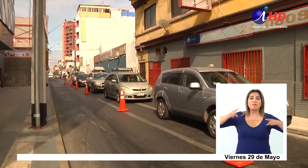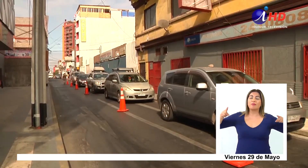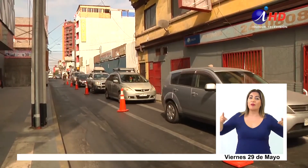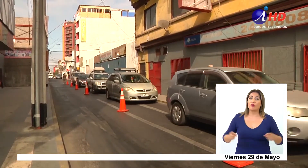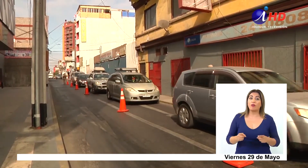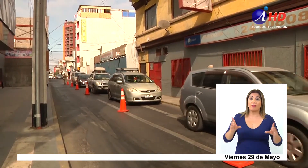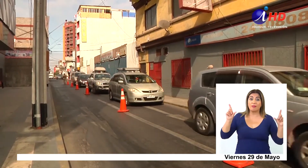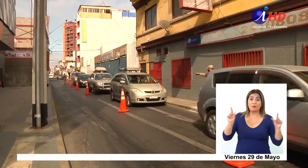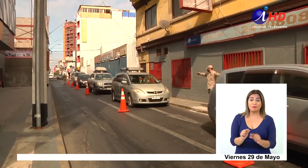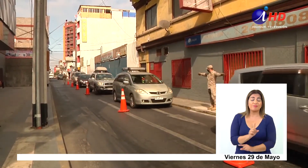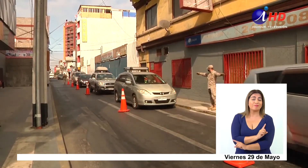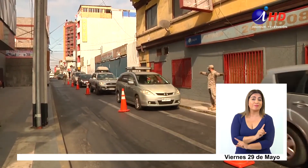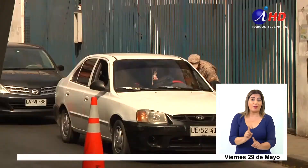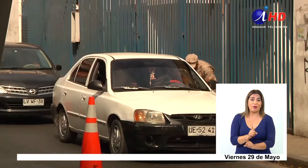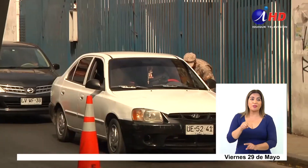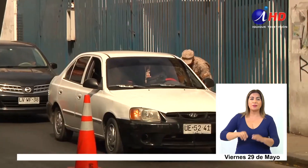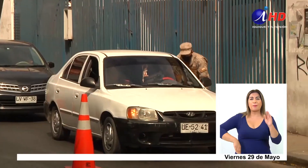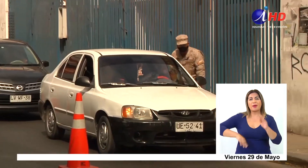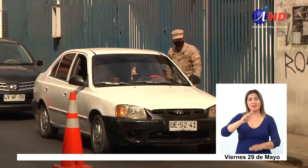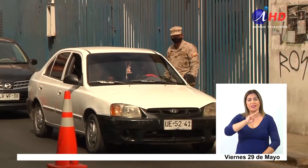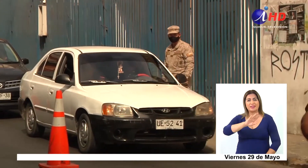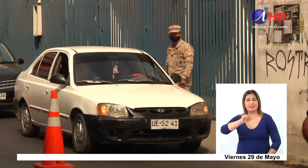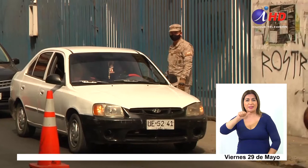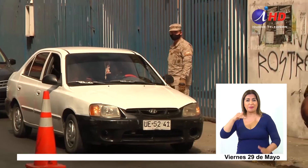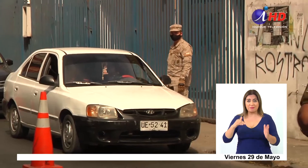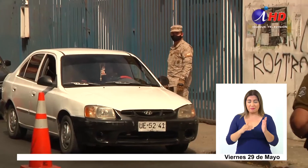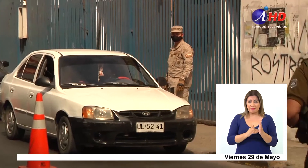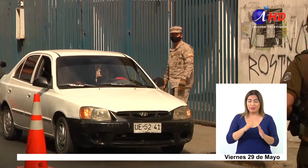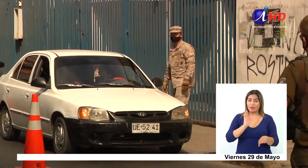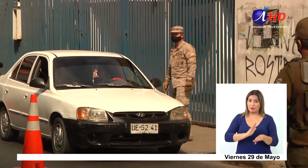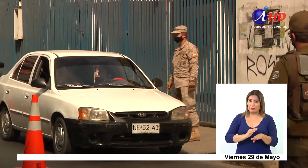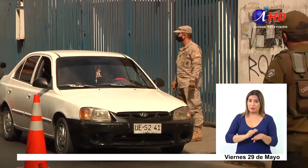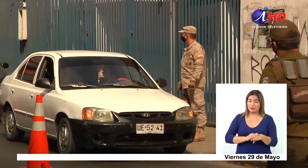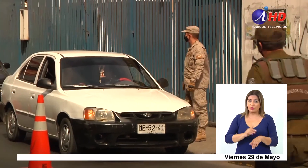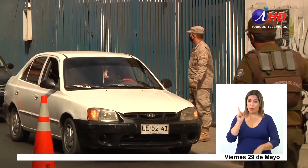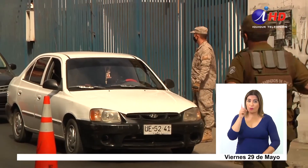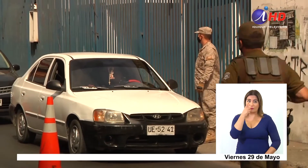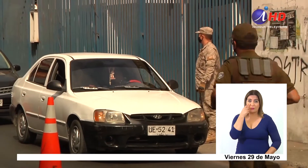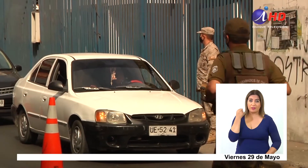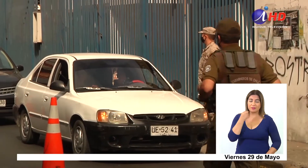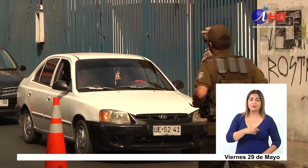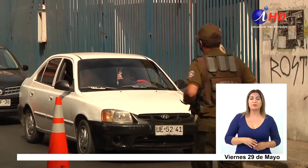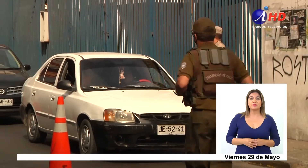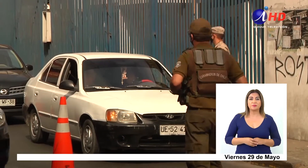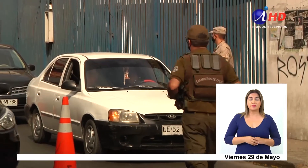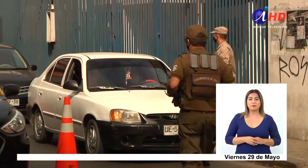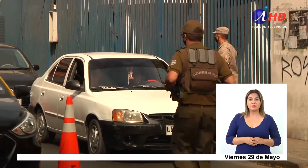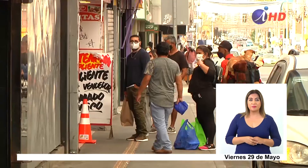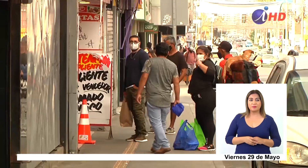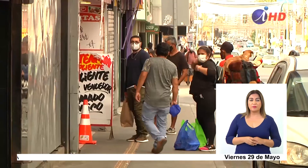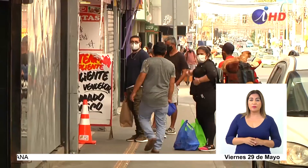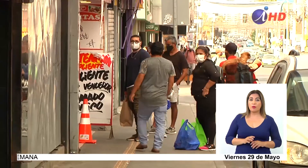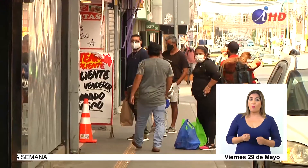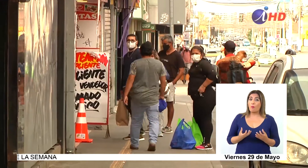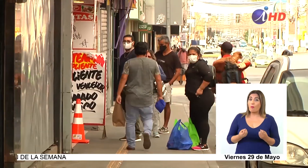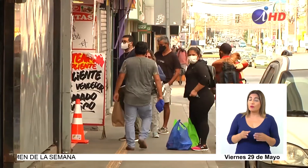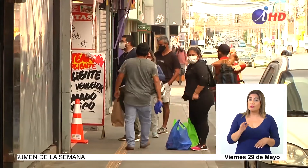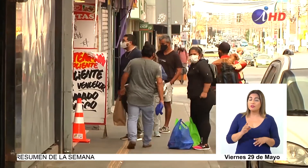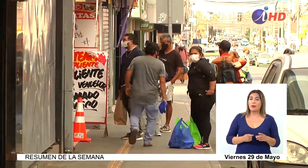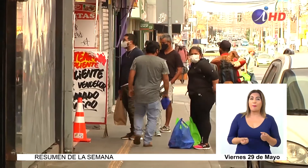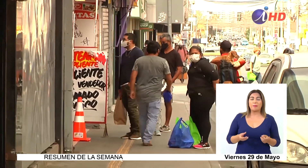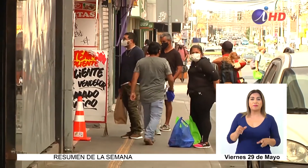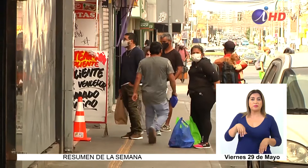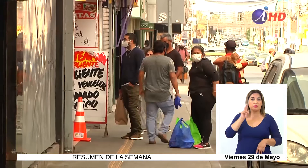tampoco disminuyen y fueron más de 36.000 los solicitados en la última jornada, aunque hay muchos que